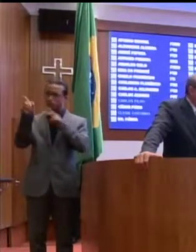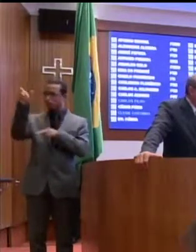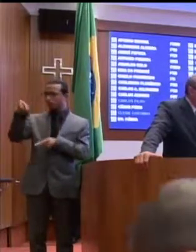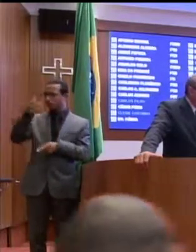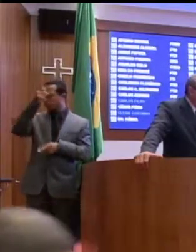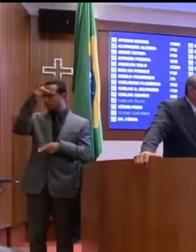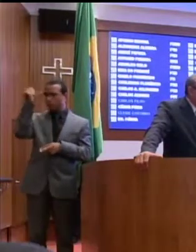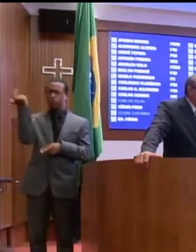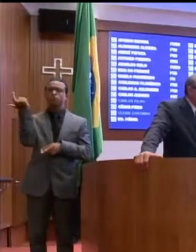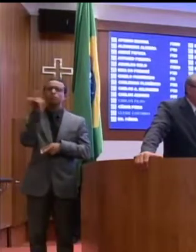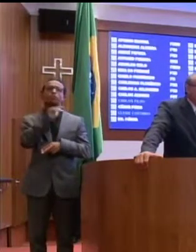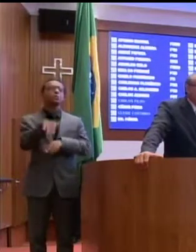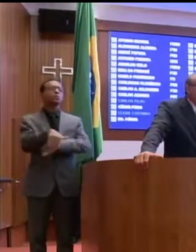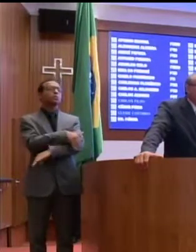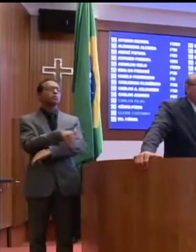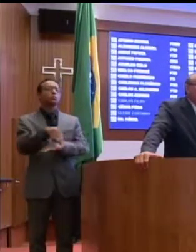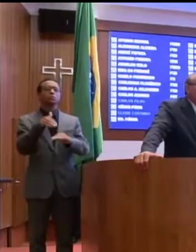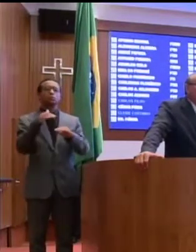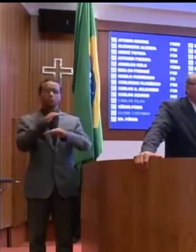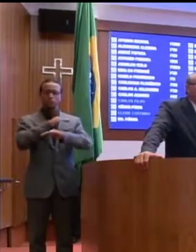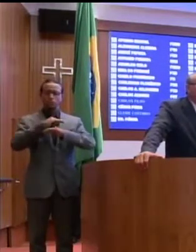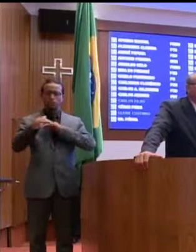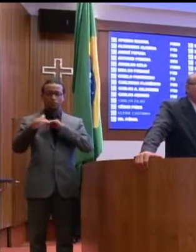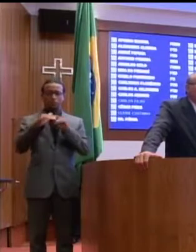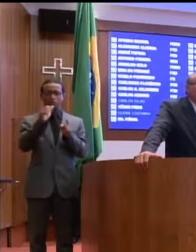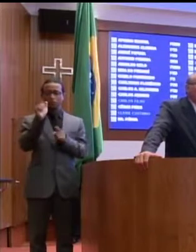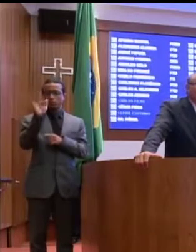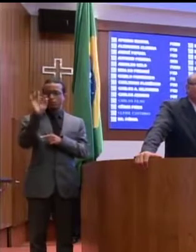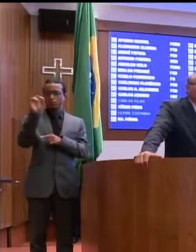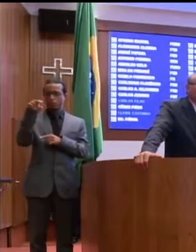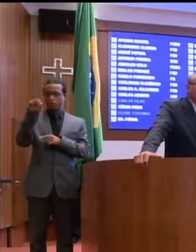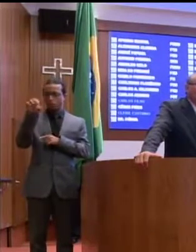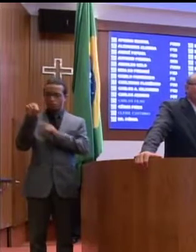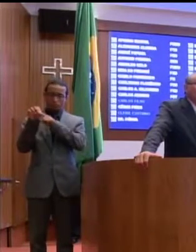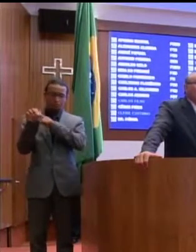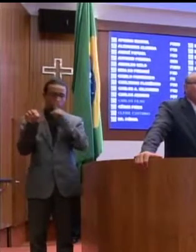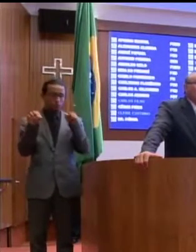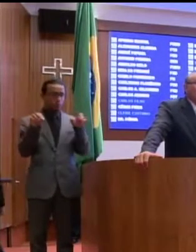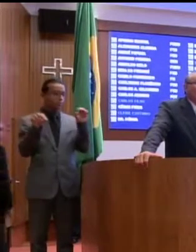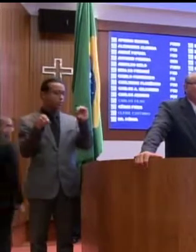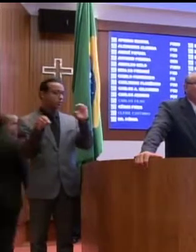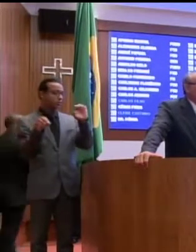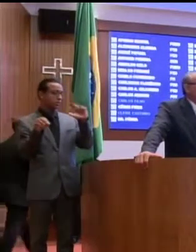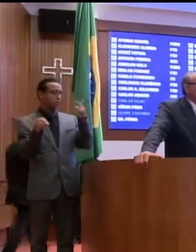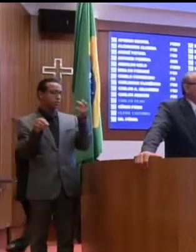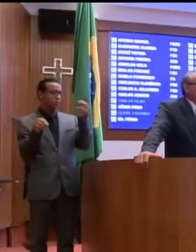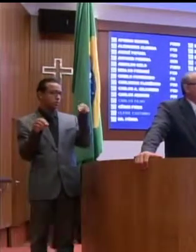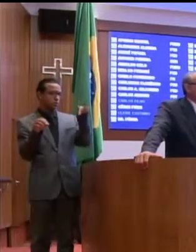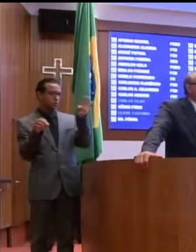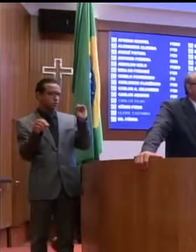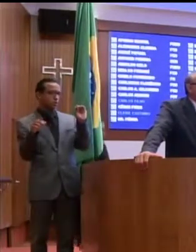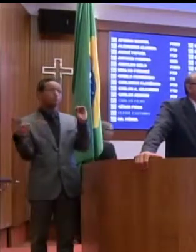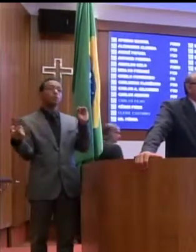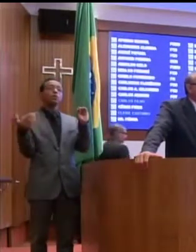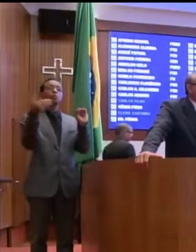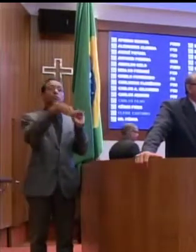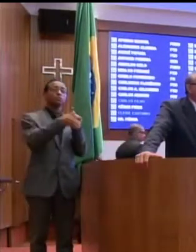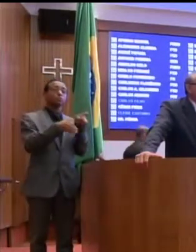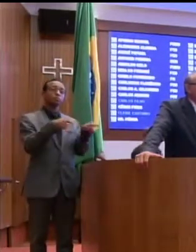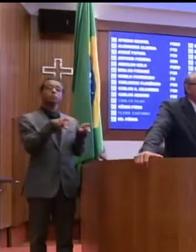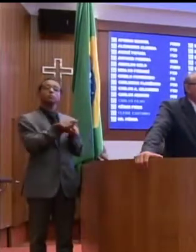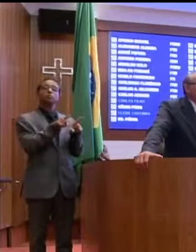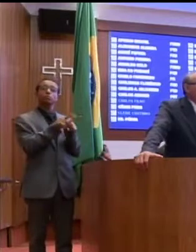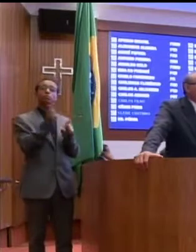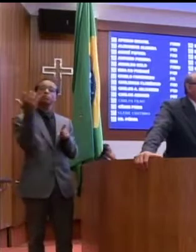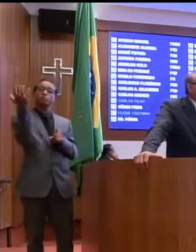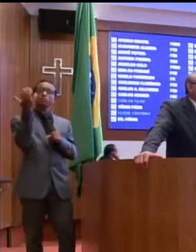pela pavimentação entre Afonso Cunha e Coelho Neto. Em Coelho Neto, o prefeito recebeu um recurso